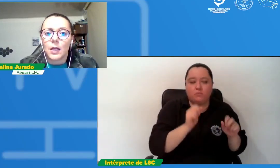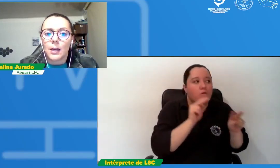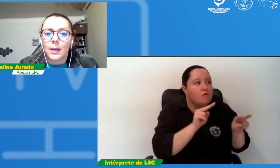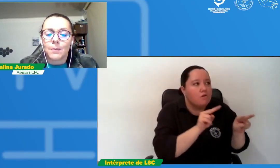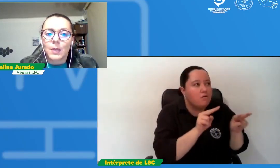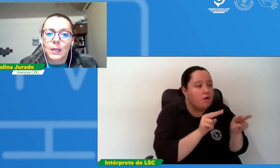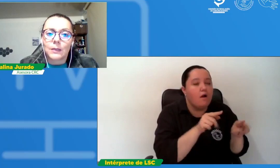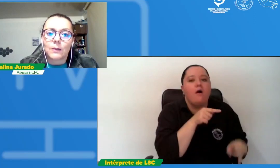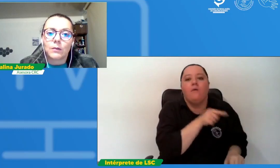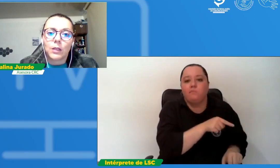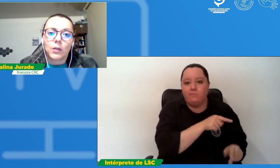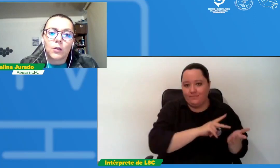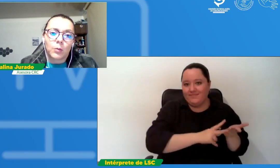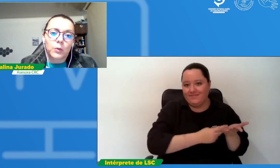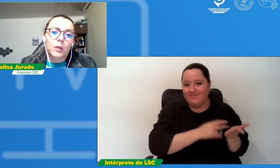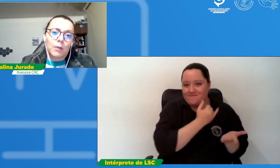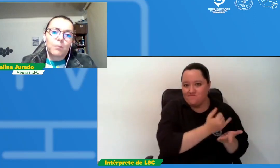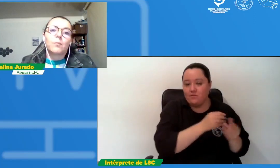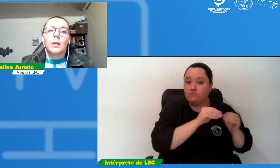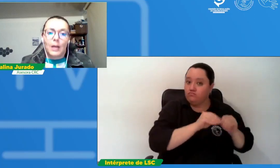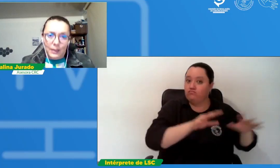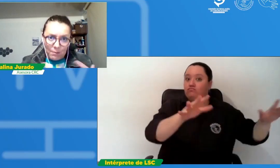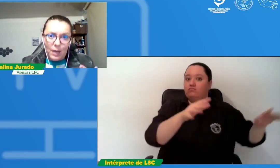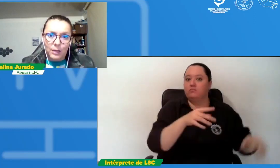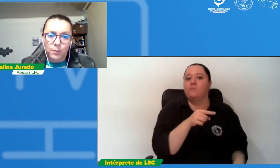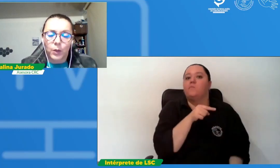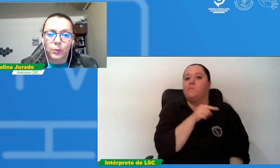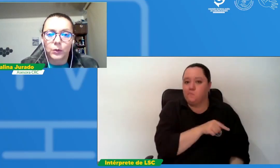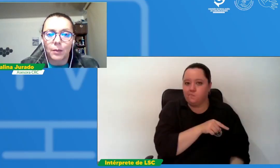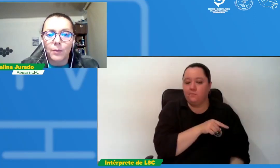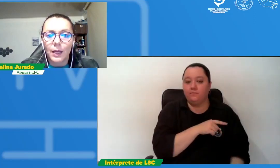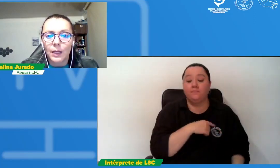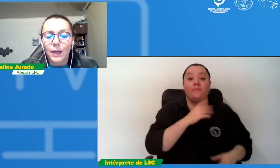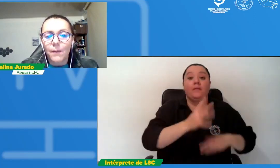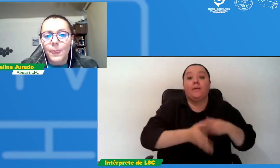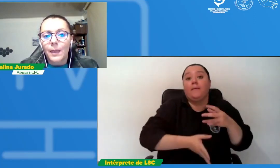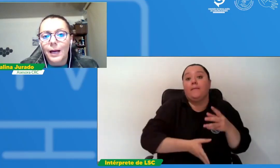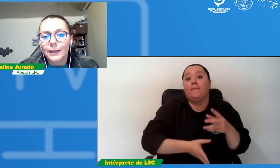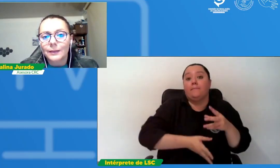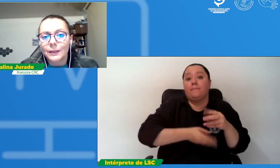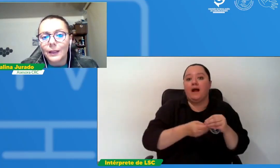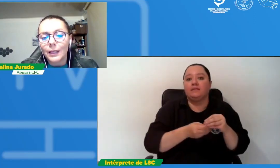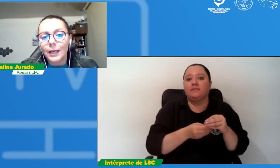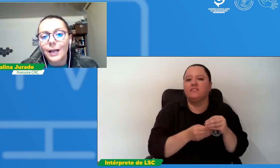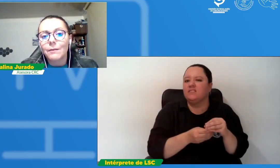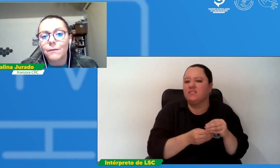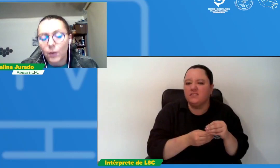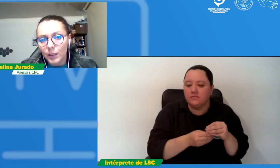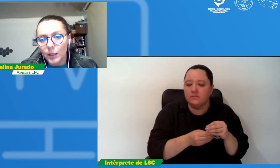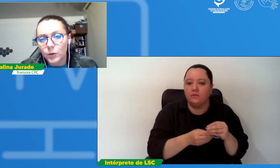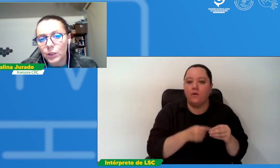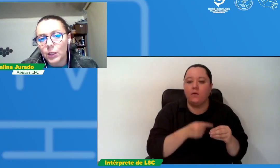en ese sentido digamos que además podemos también acceder al informe ejecutivo